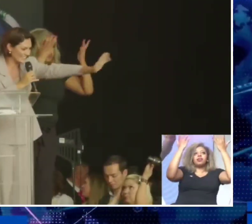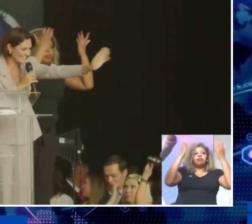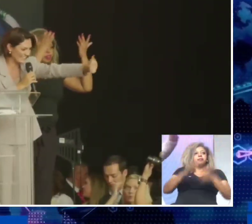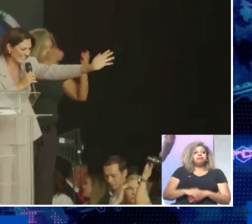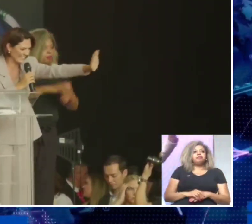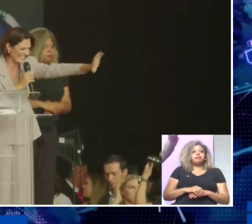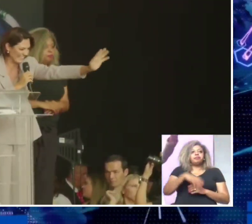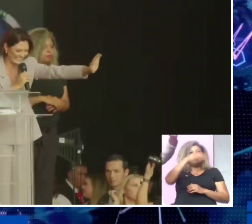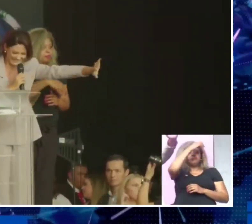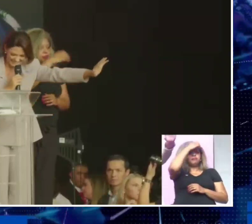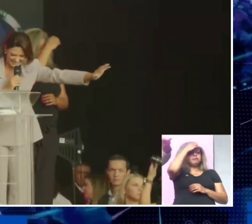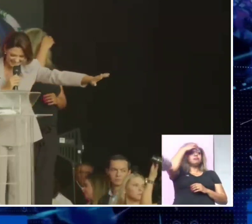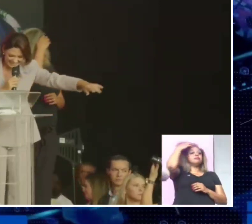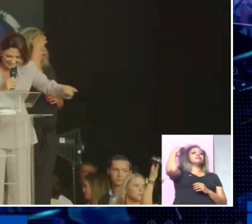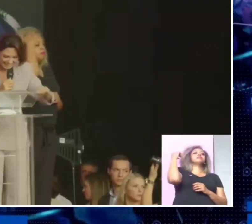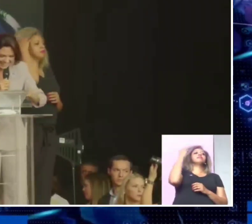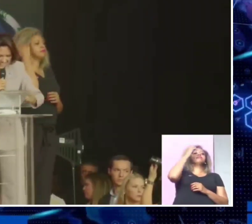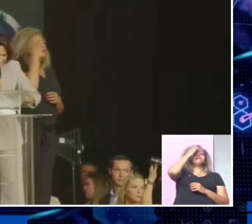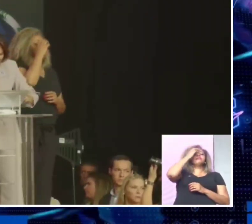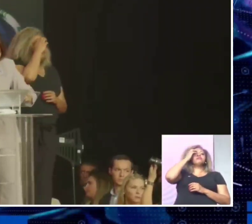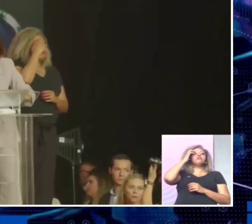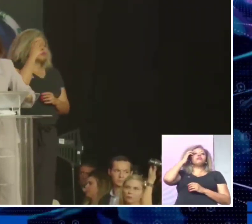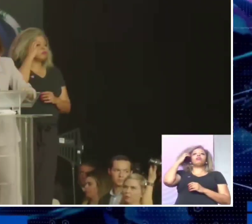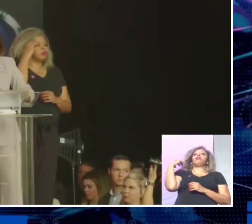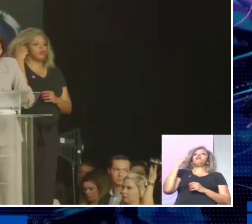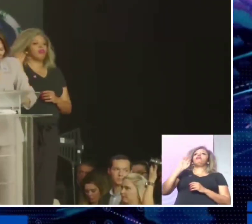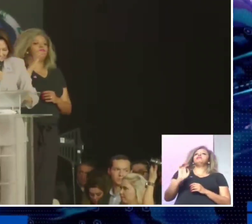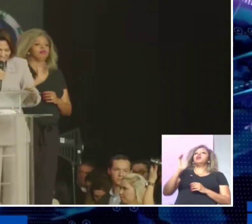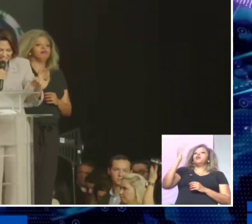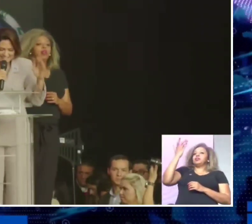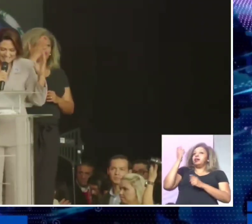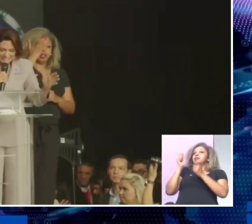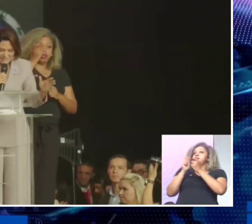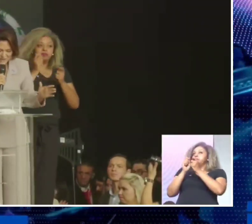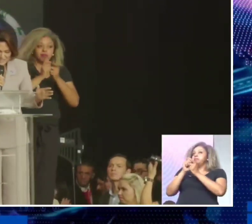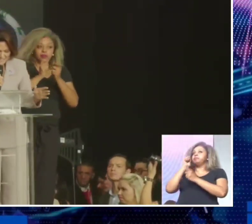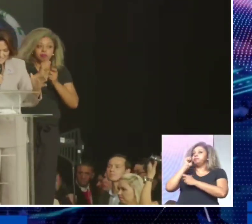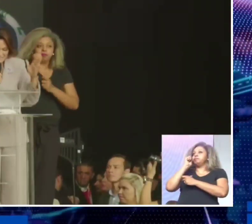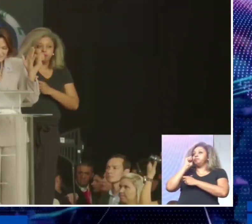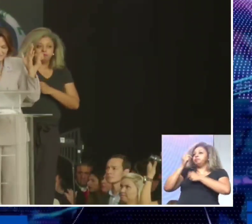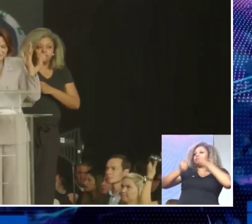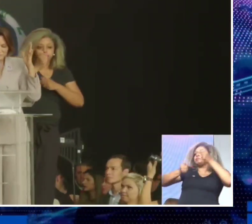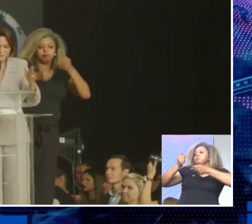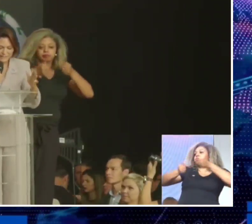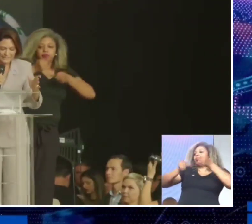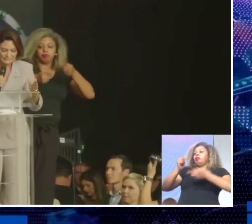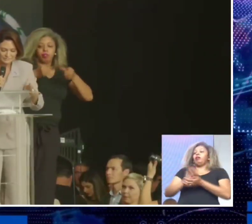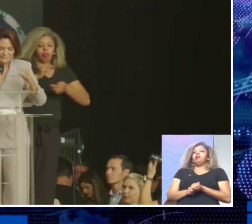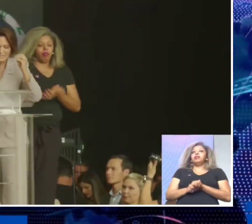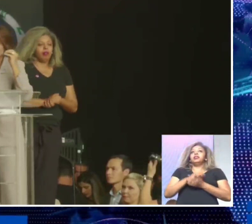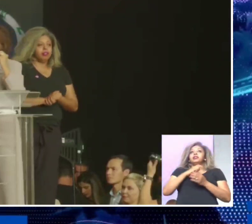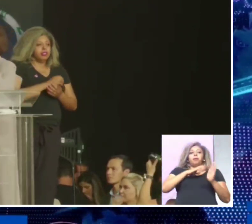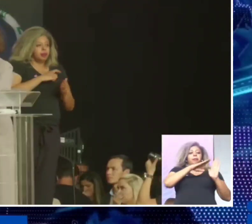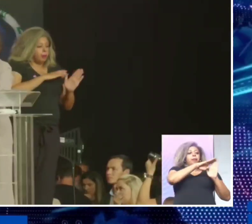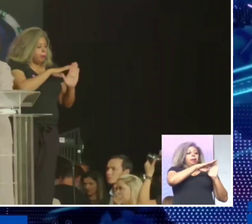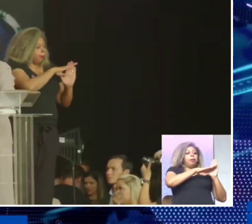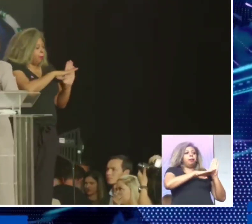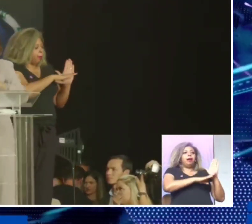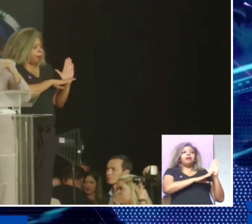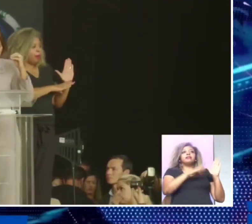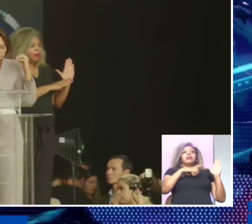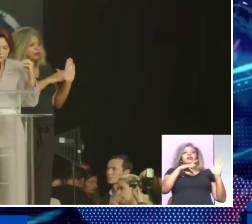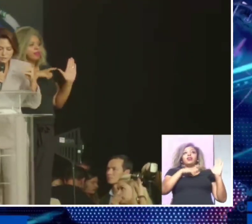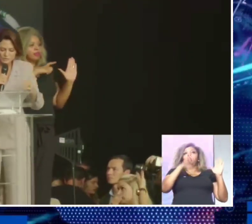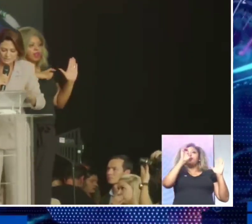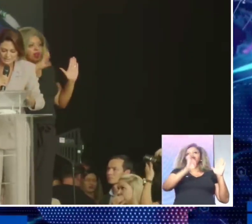decisões nas esferas de poder, tanto nos estados